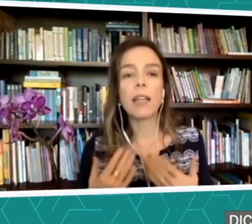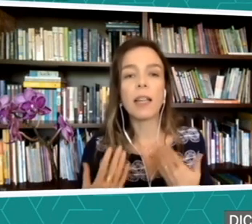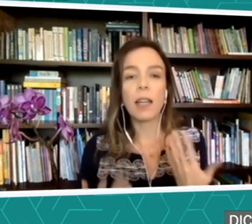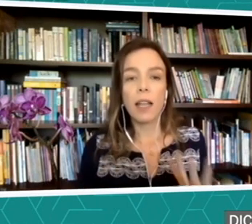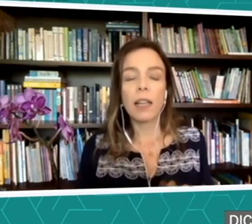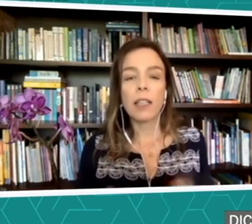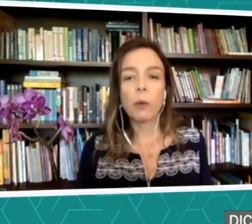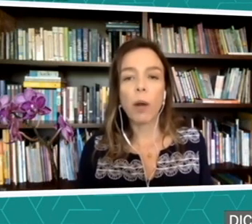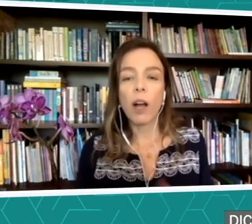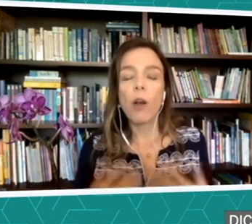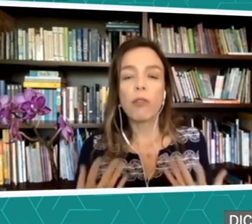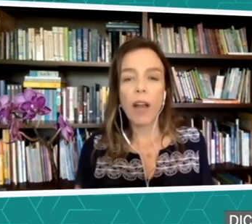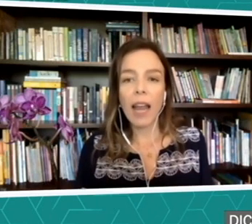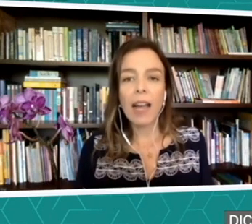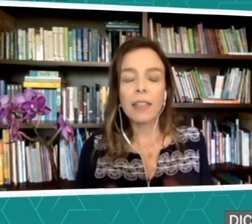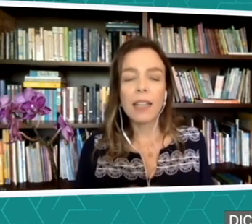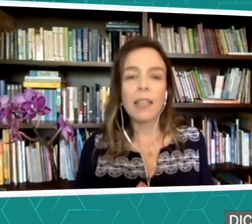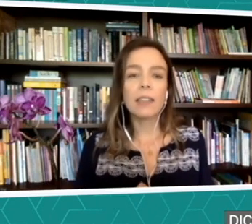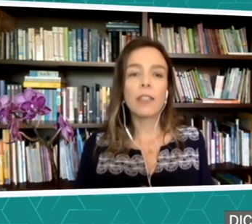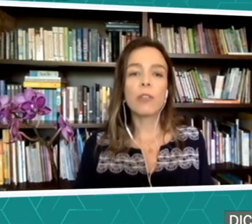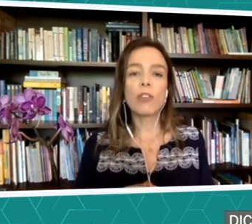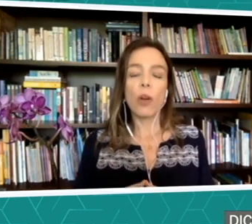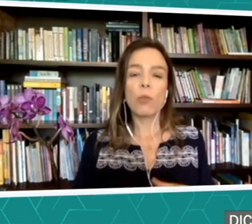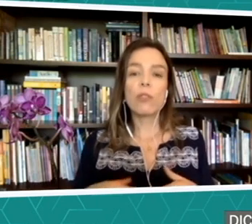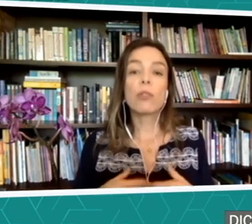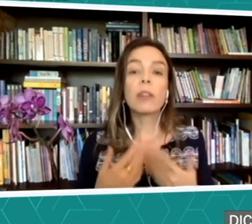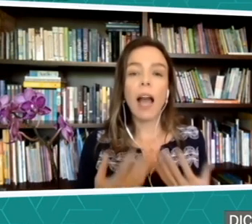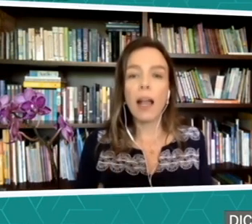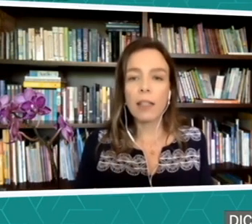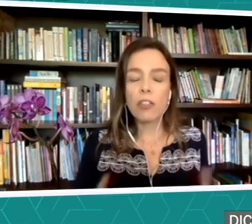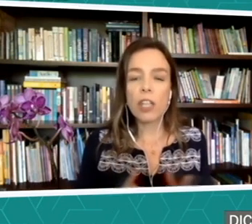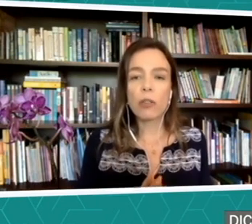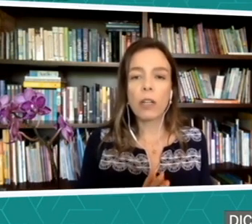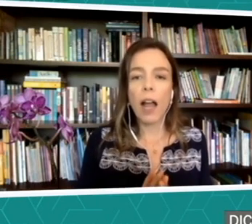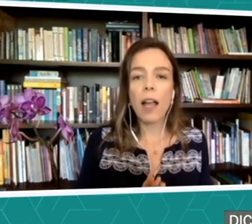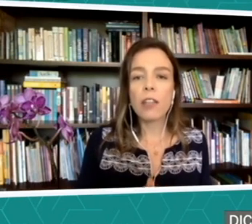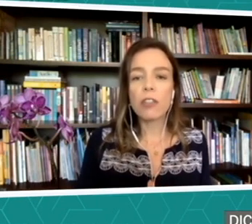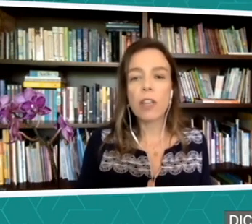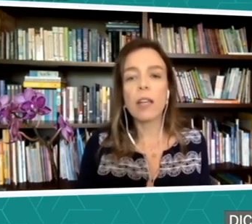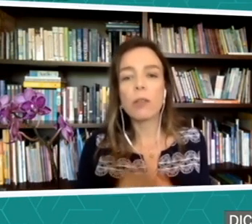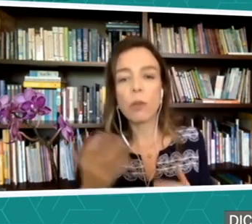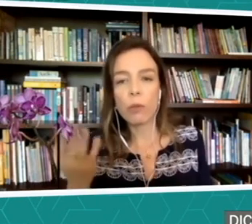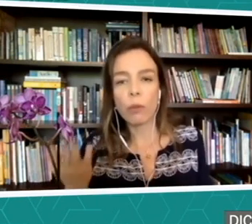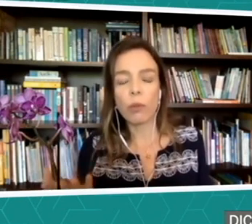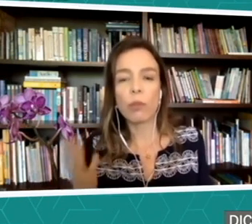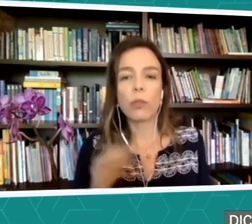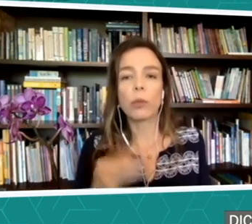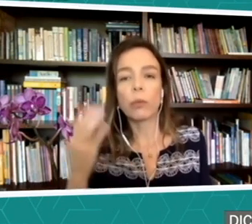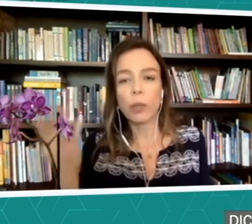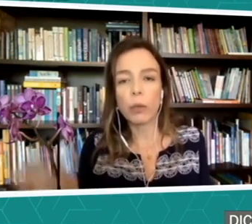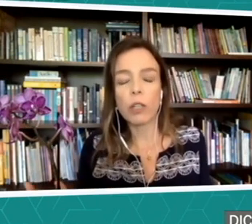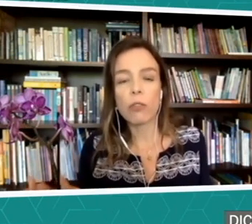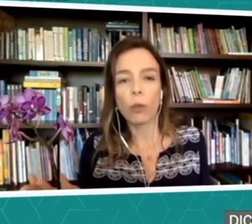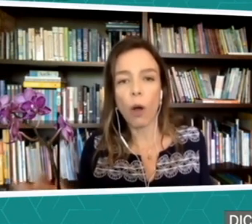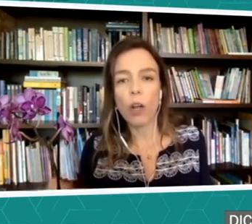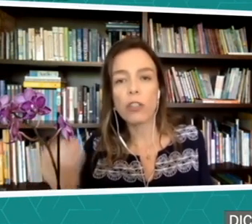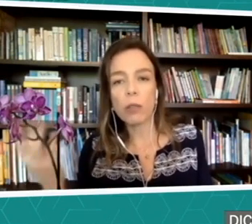língua falada, né? Tem os sotaques regionais, né? O Rio Grande do Norte tem um